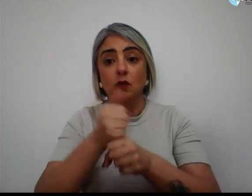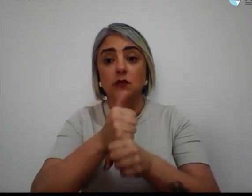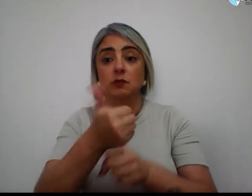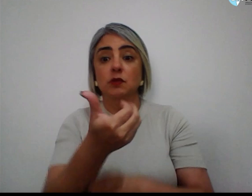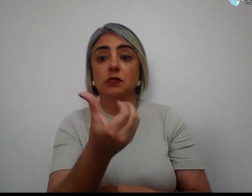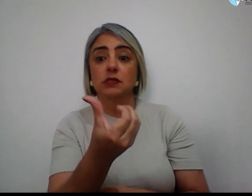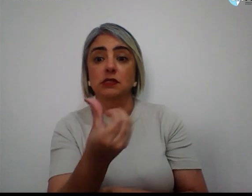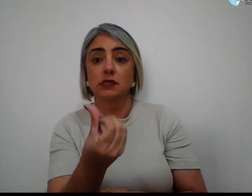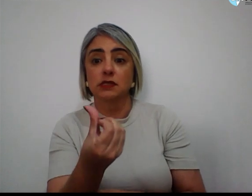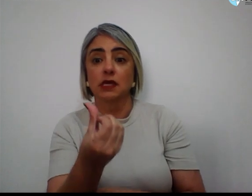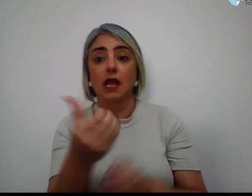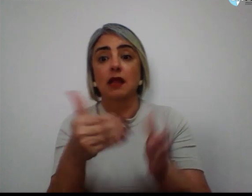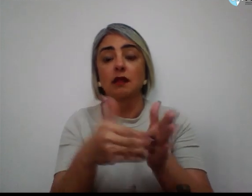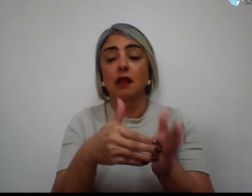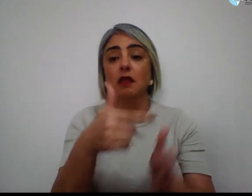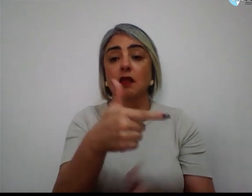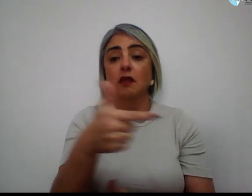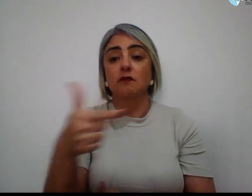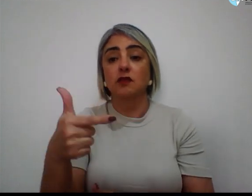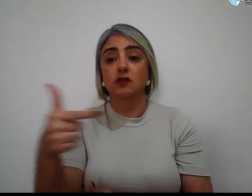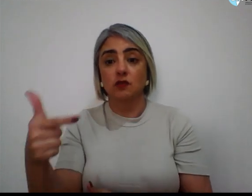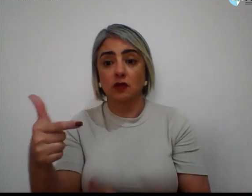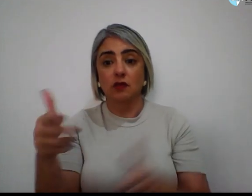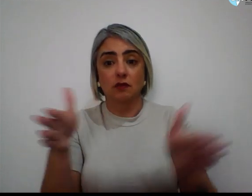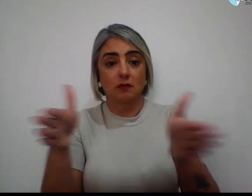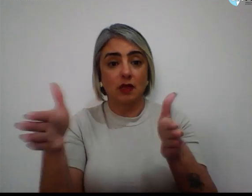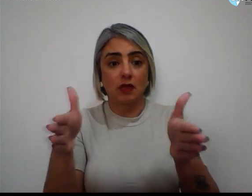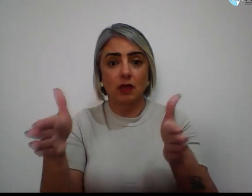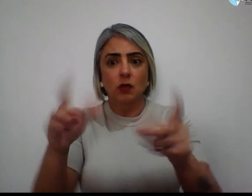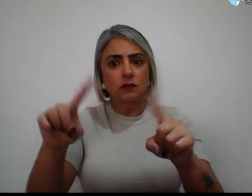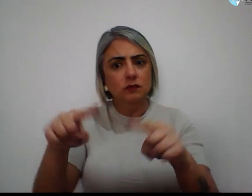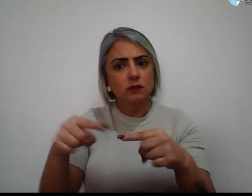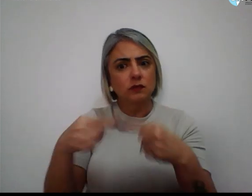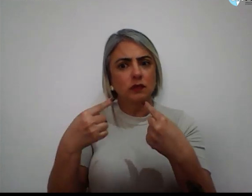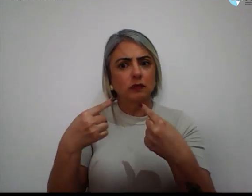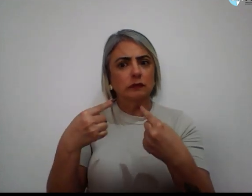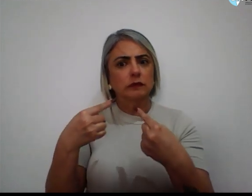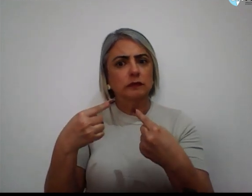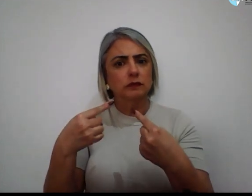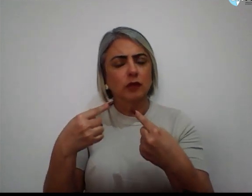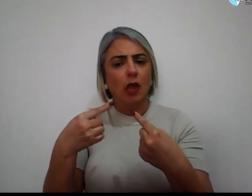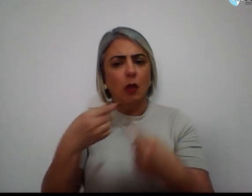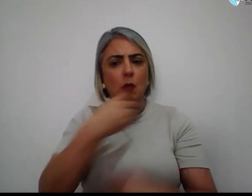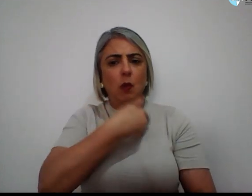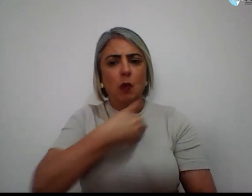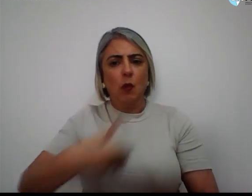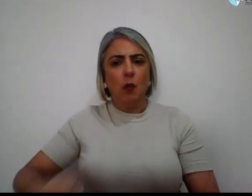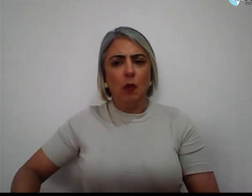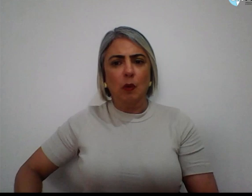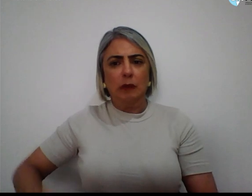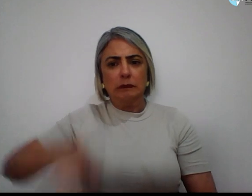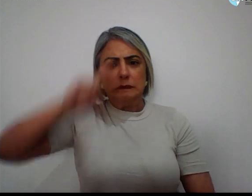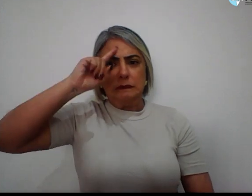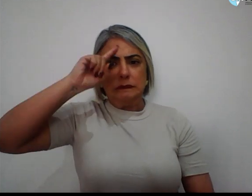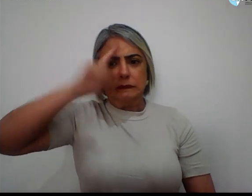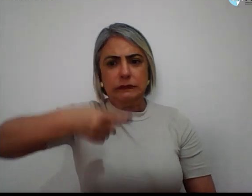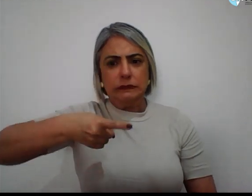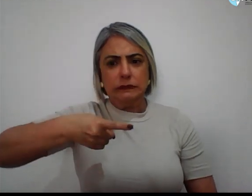e 2022, os desafios impostos por governos autoritários, como por